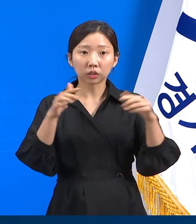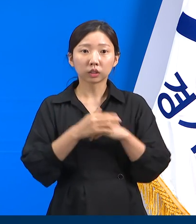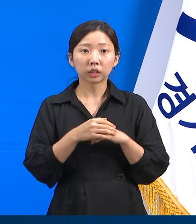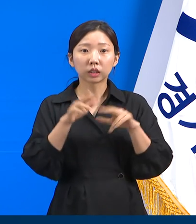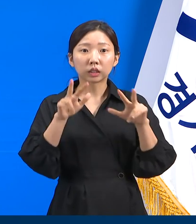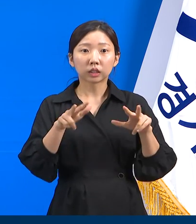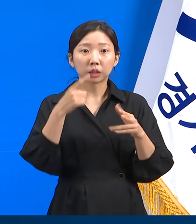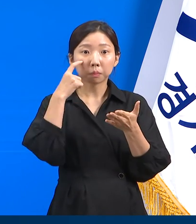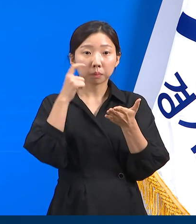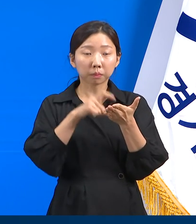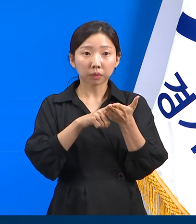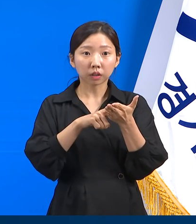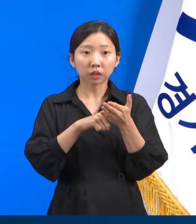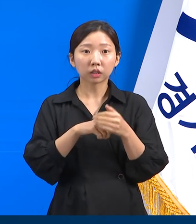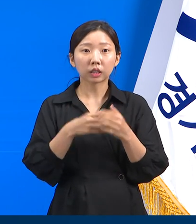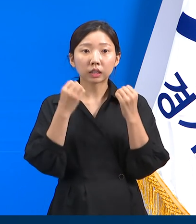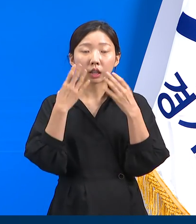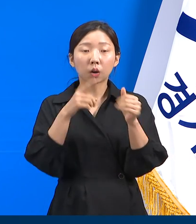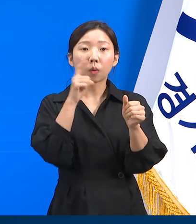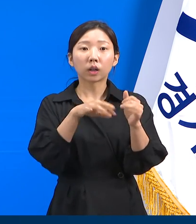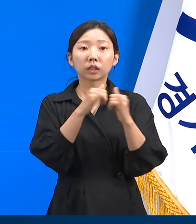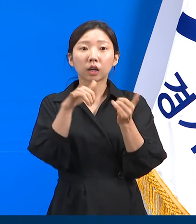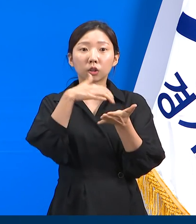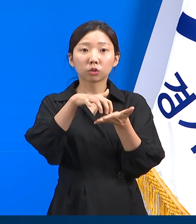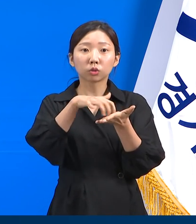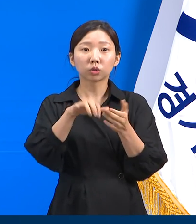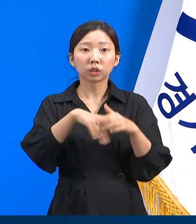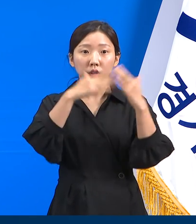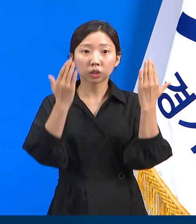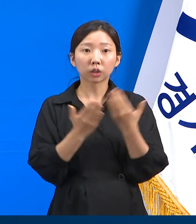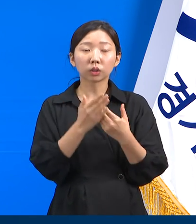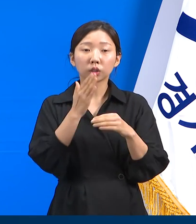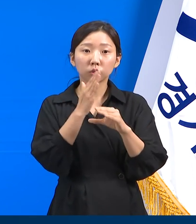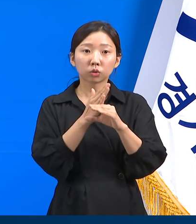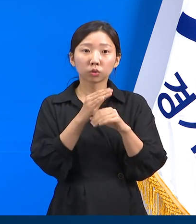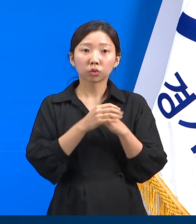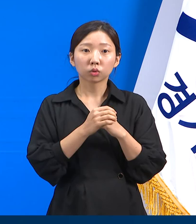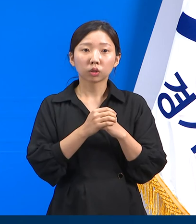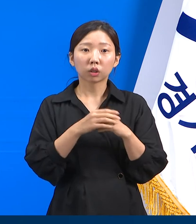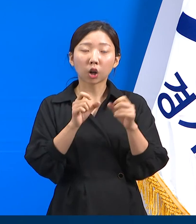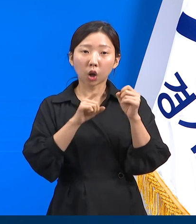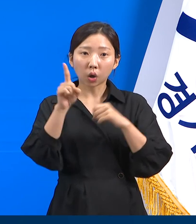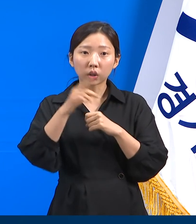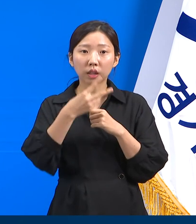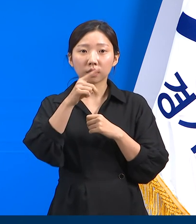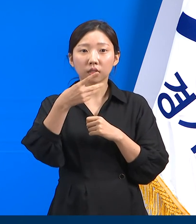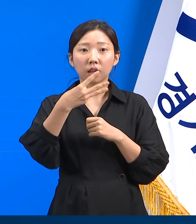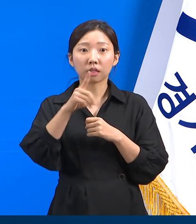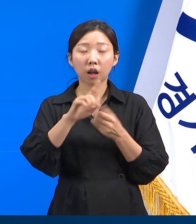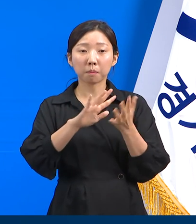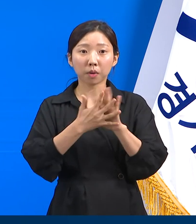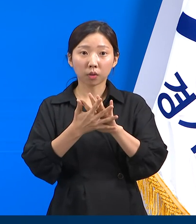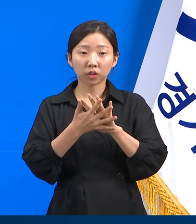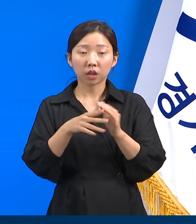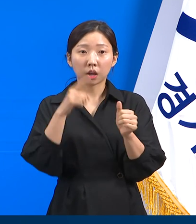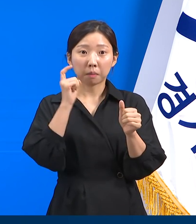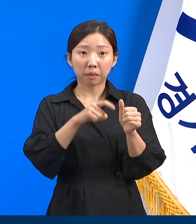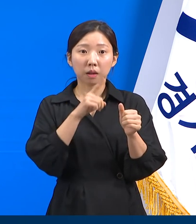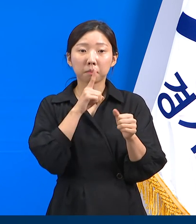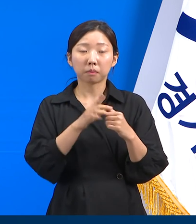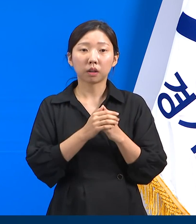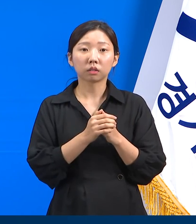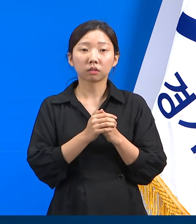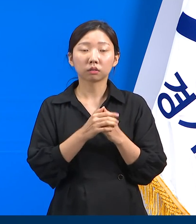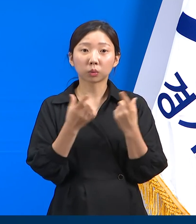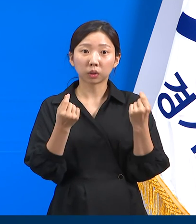중인 신규 확진자는 전체가 델타 변이 감염자로 추정해도 거의 무방한 상황입니다. 국내 주요 변이 확인